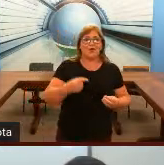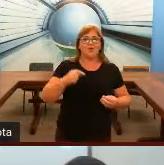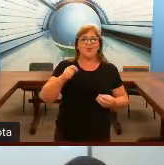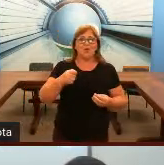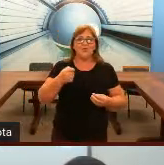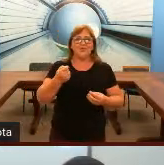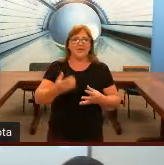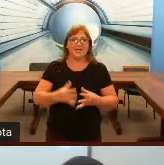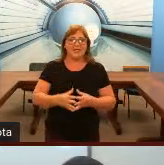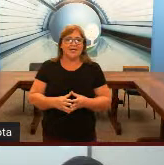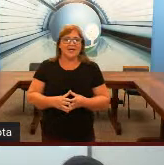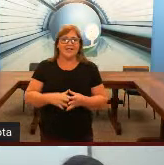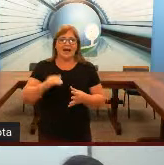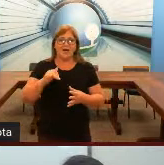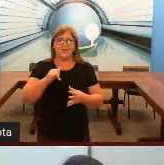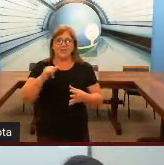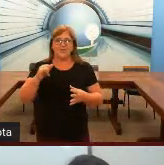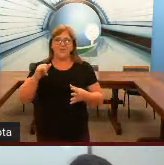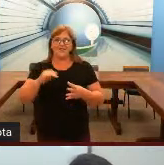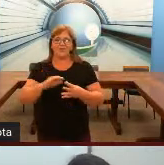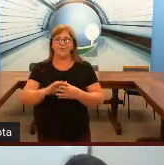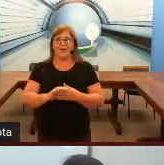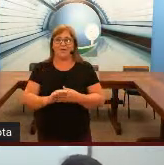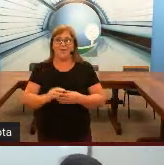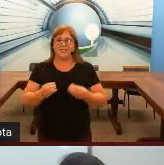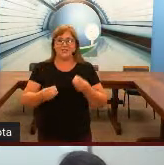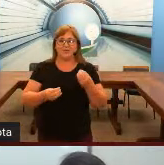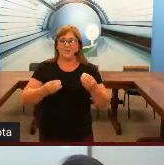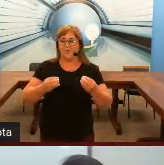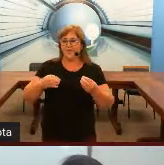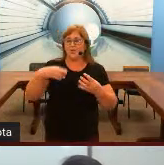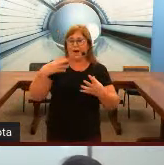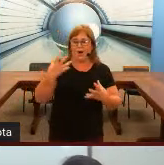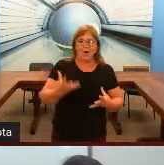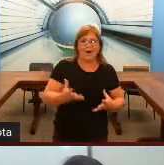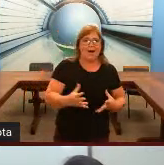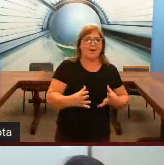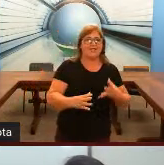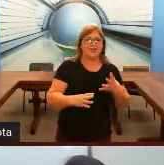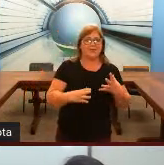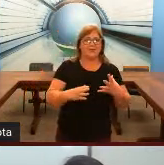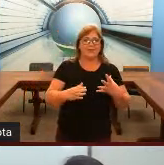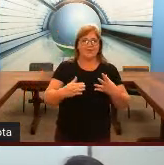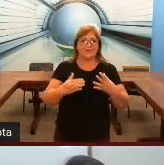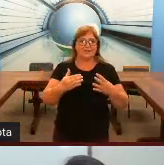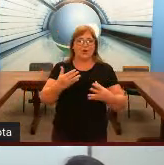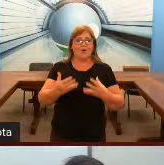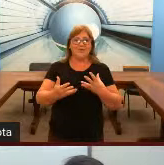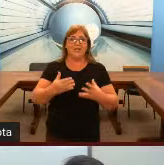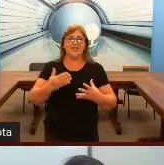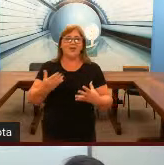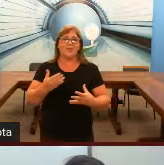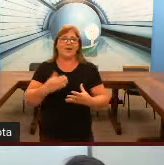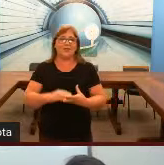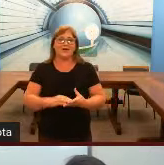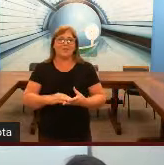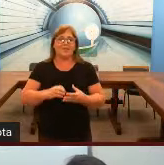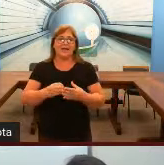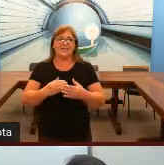os surdos que criaram essa configuração de mão, a partir do visual, a partir do que trouxe entendimento para ele, para essa